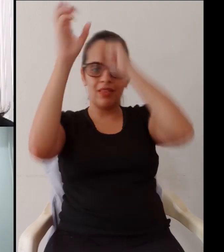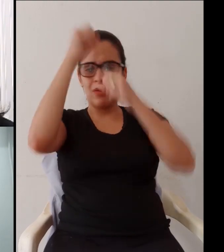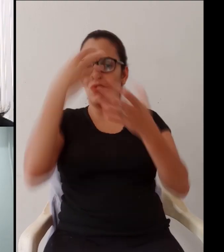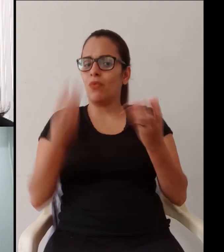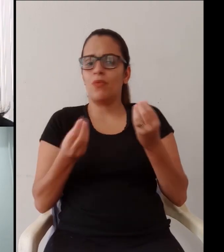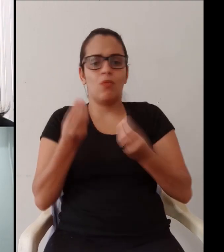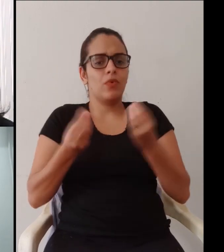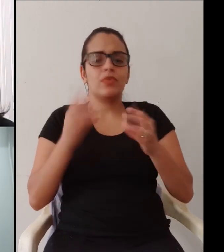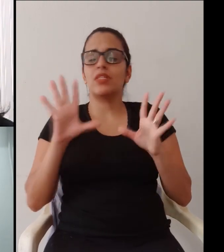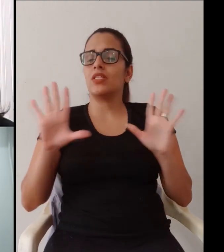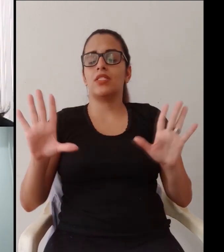conseguir